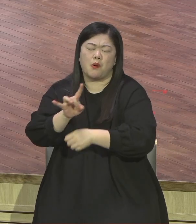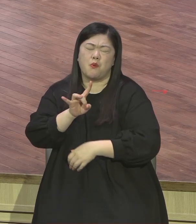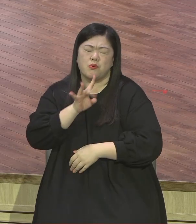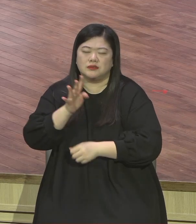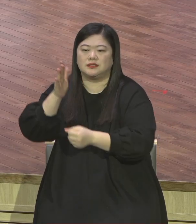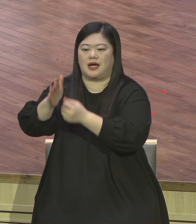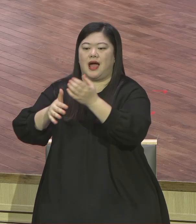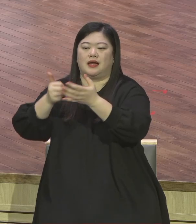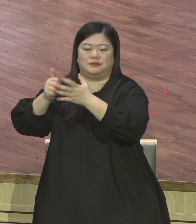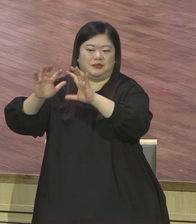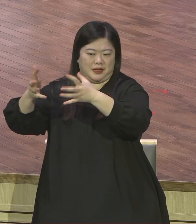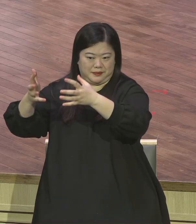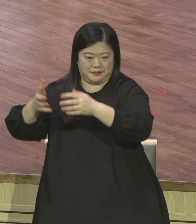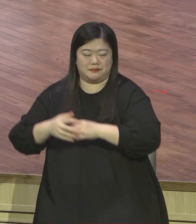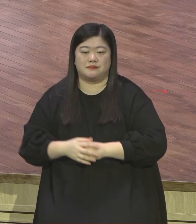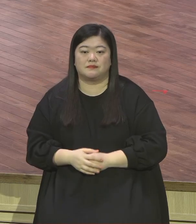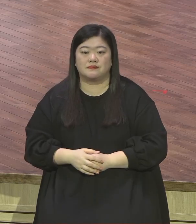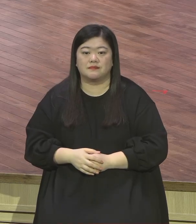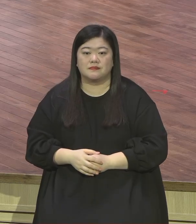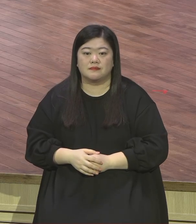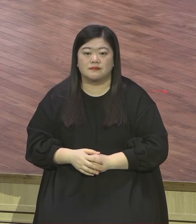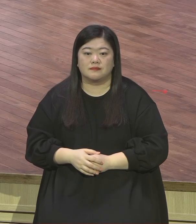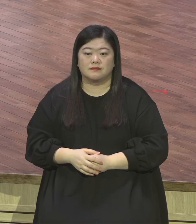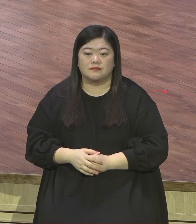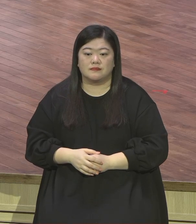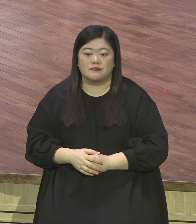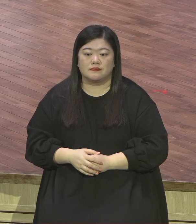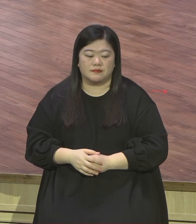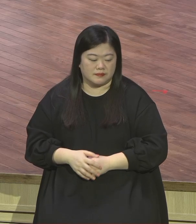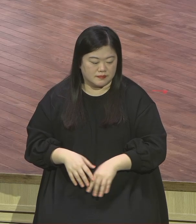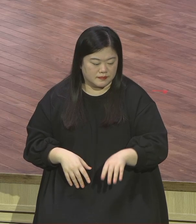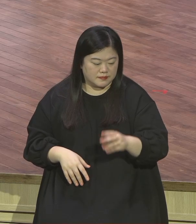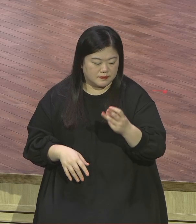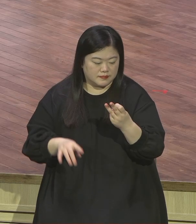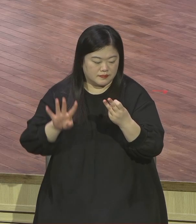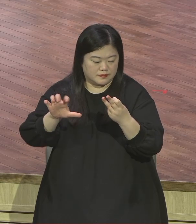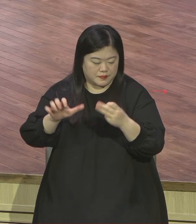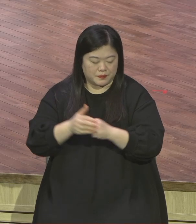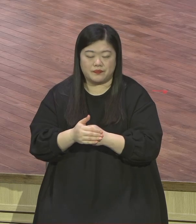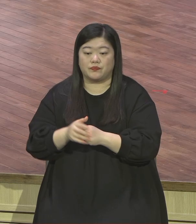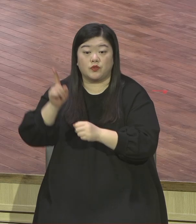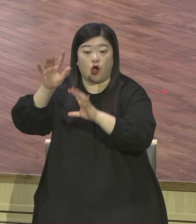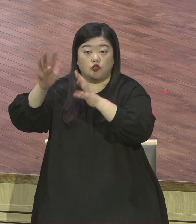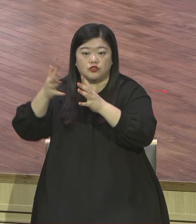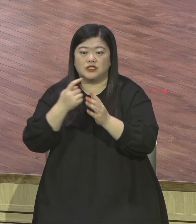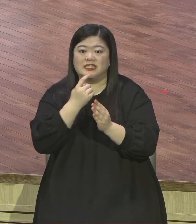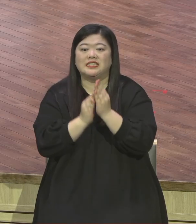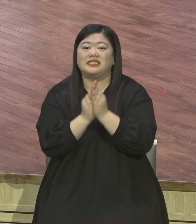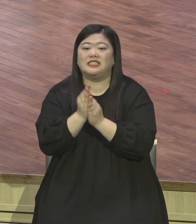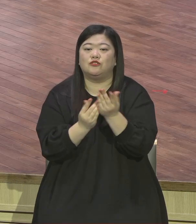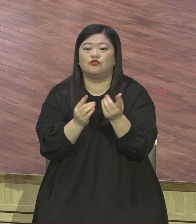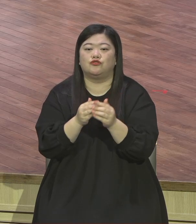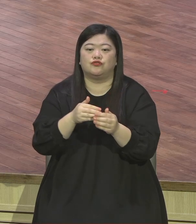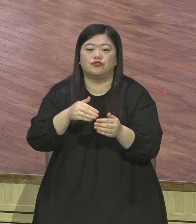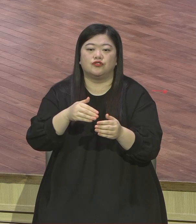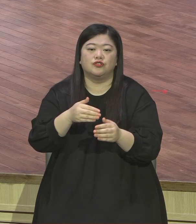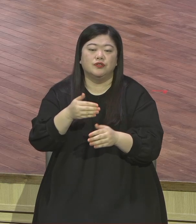46절입니다 또 천국은 마치 좋은 진주를 구하는 장사와 같으니